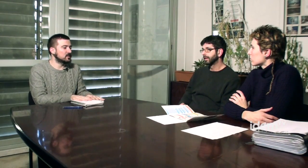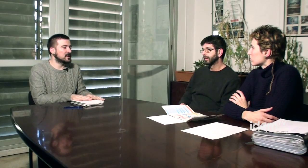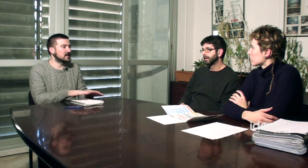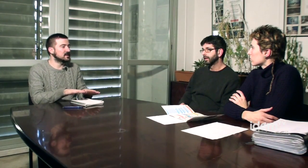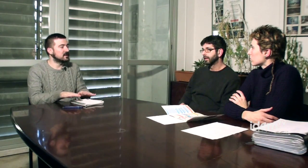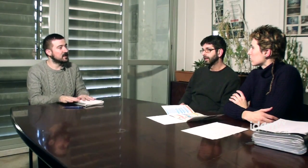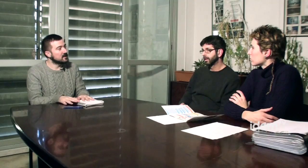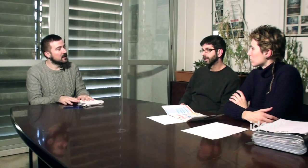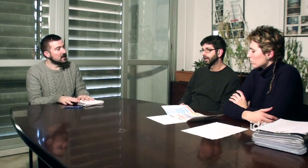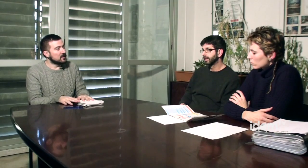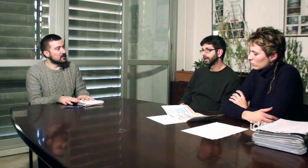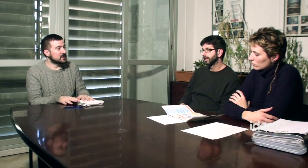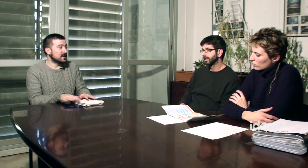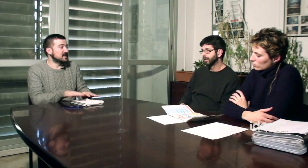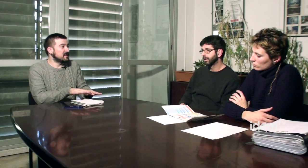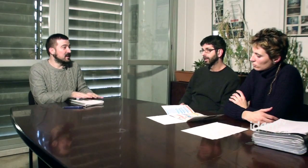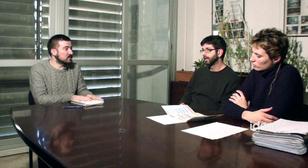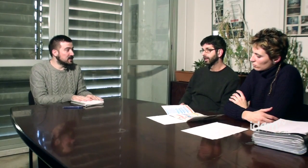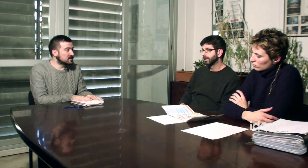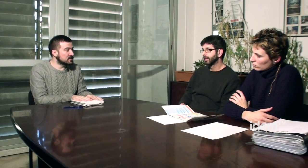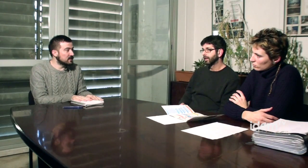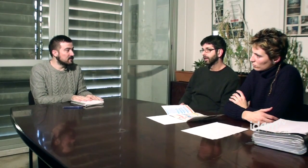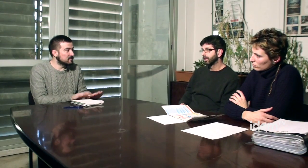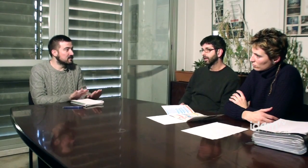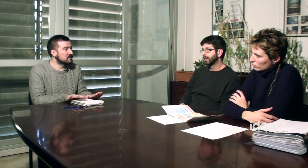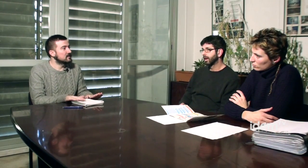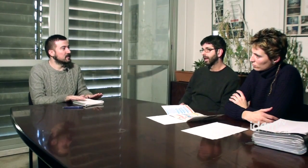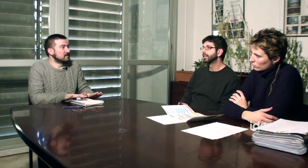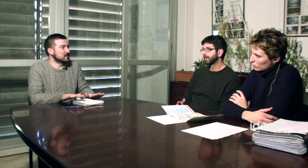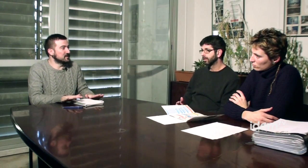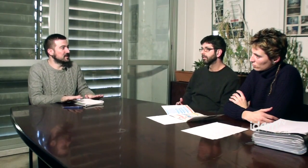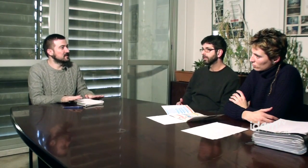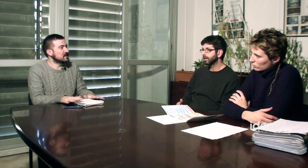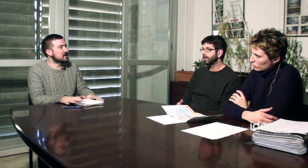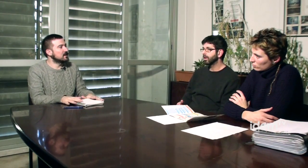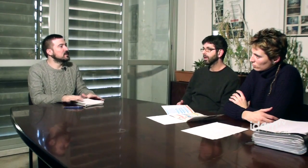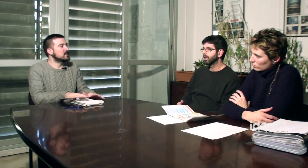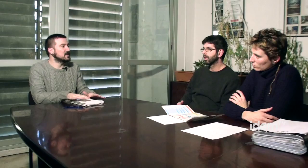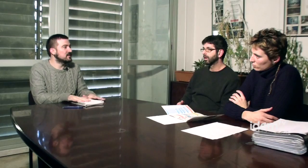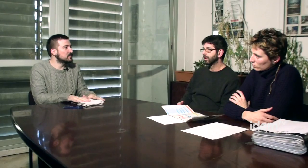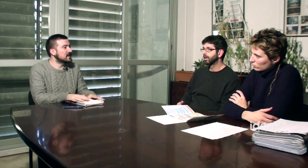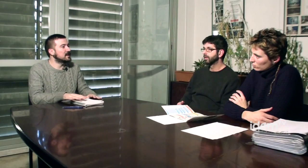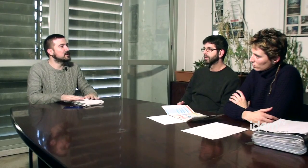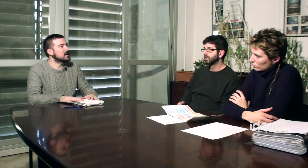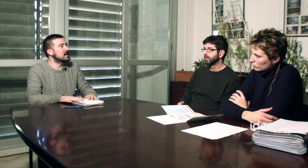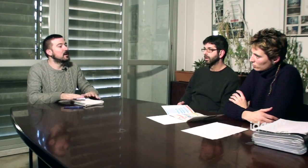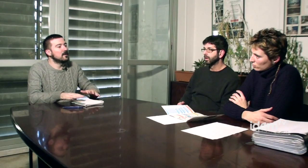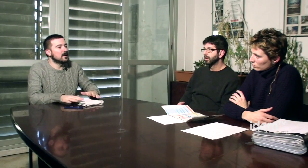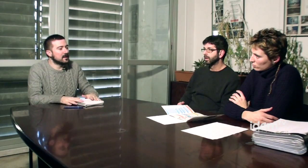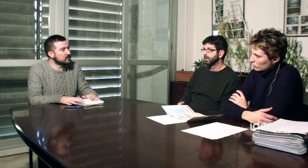comunitat LGTB o ser LGTB en la comunitat sorda? Pregunta. Hi ha algun tipus de dificultat o hi ha